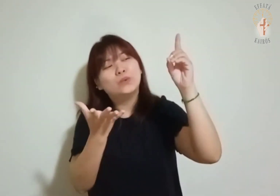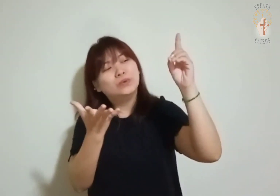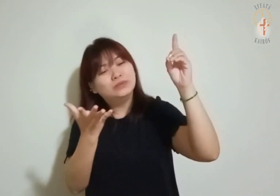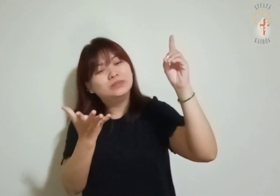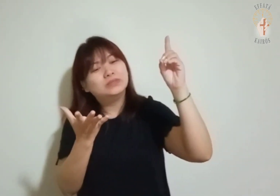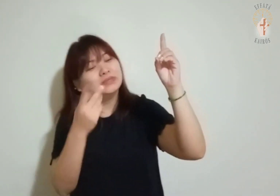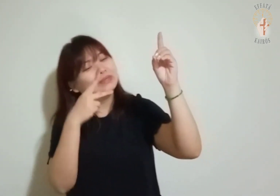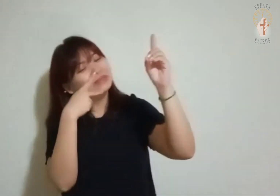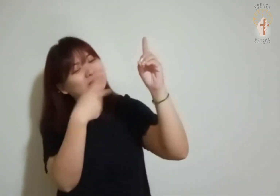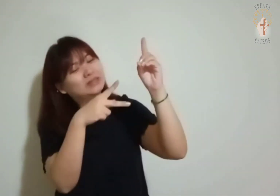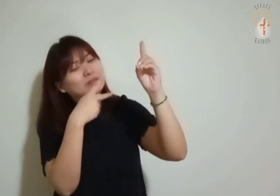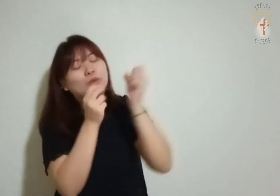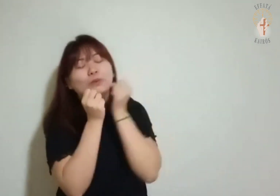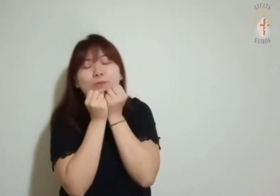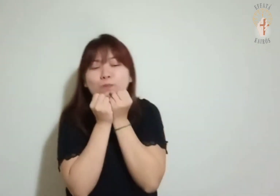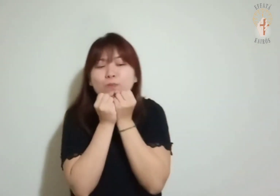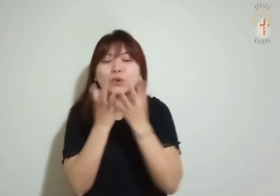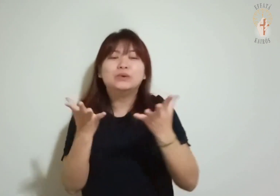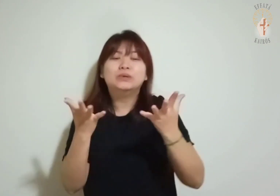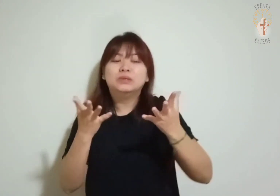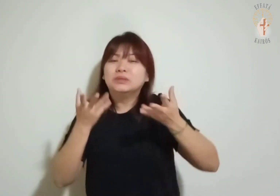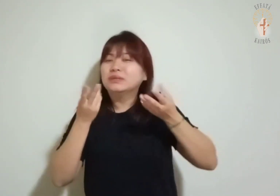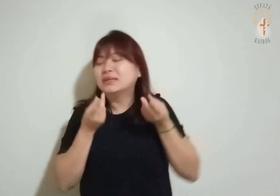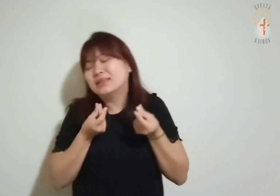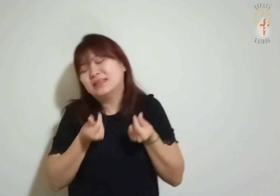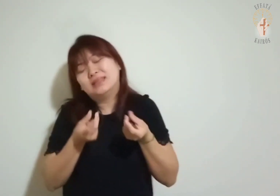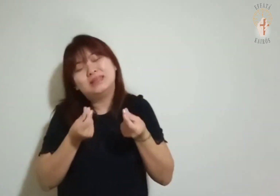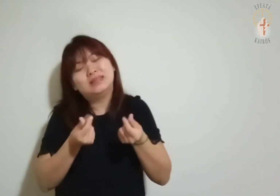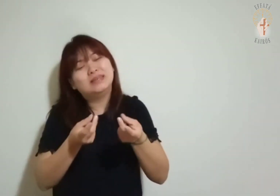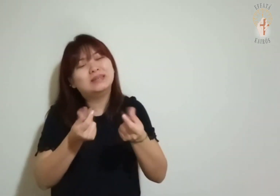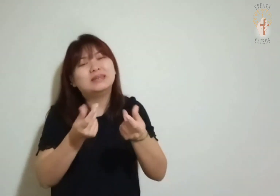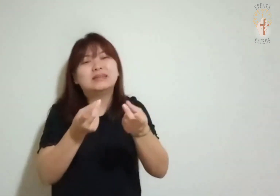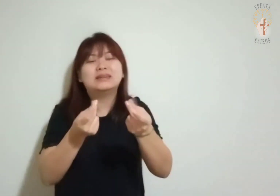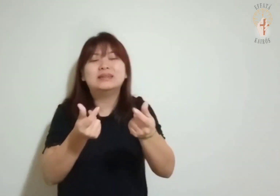Sua bondade perdura para sempre.